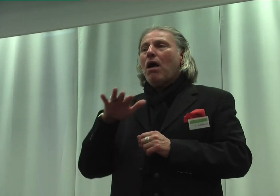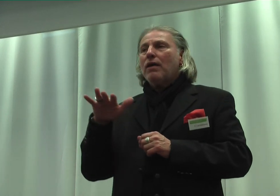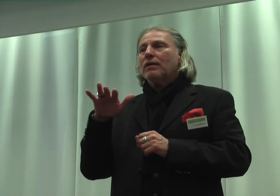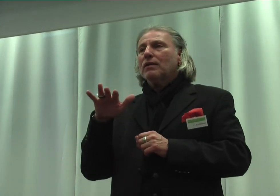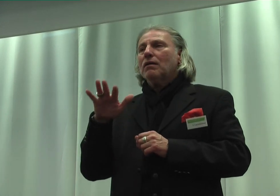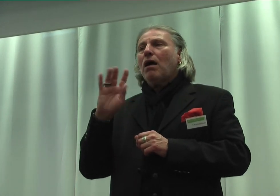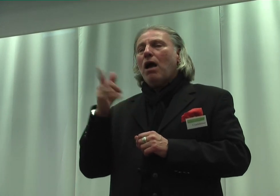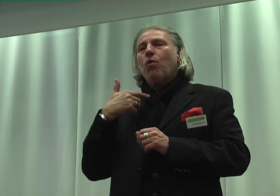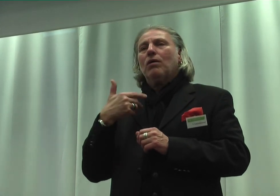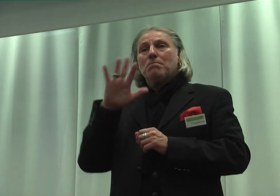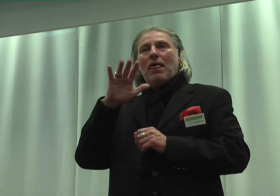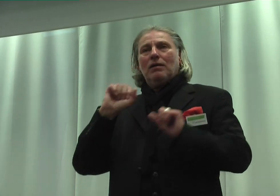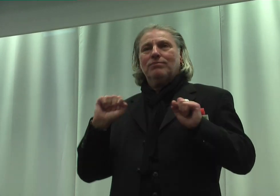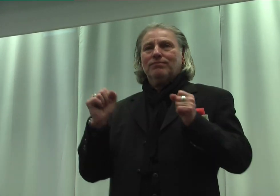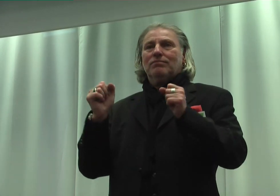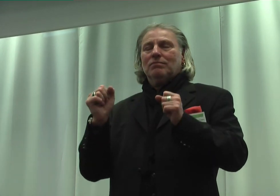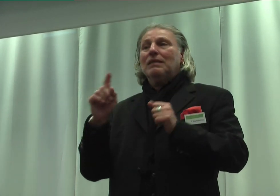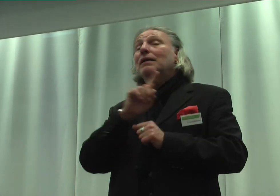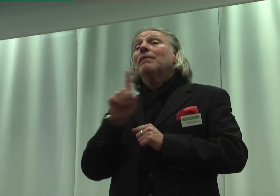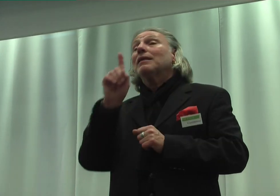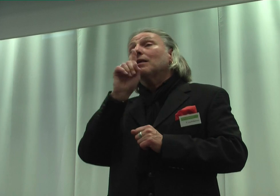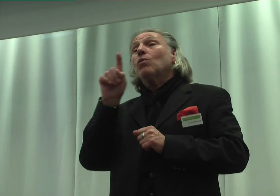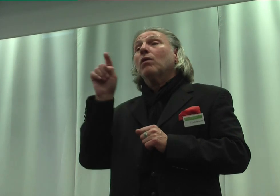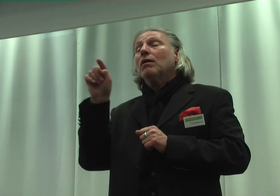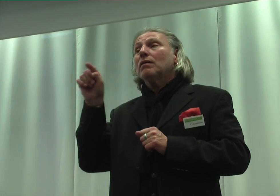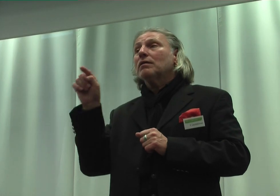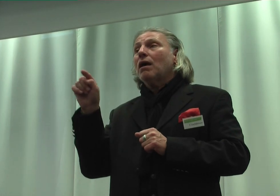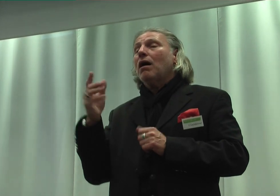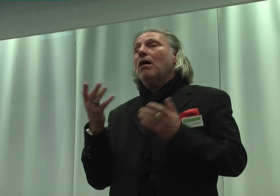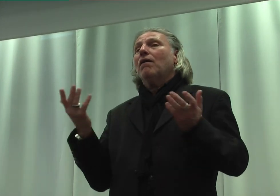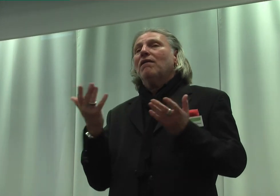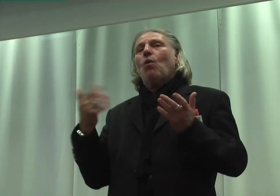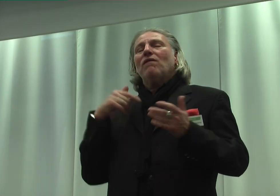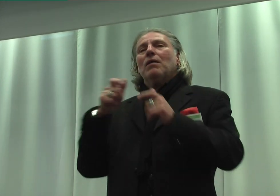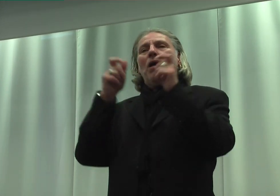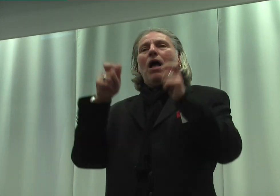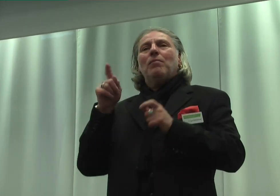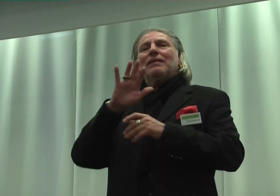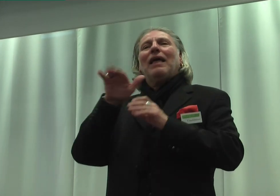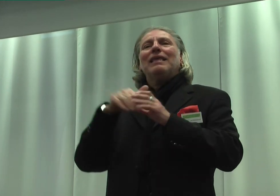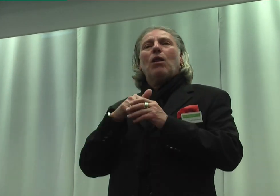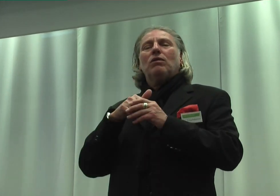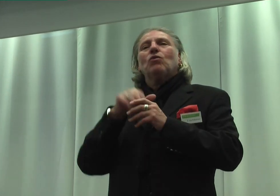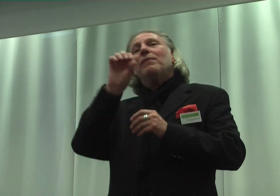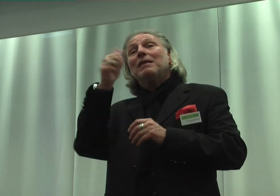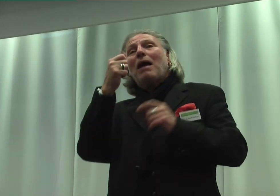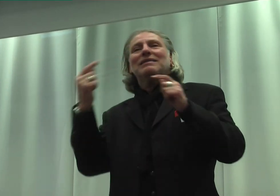forschen, nicht nur da, wo wir im Rahmen der Diskussion die meisten Diskussionen stattfinden,